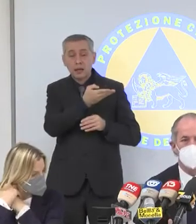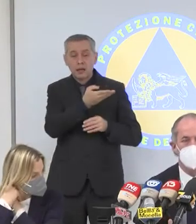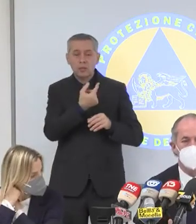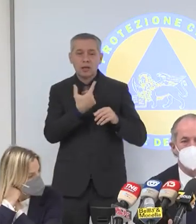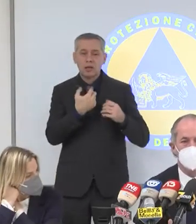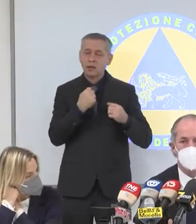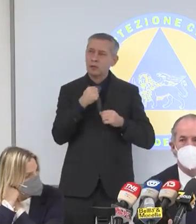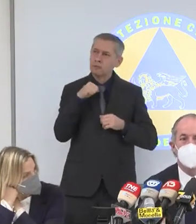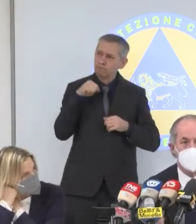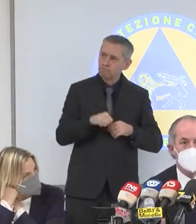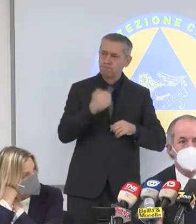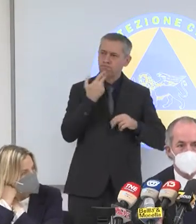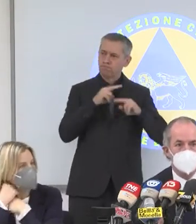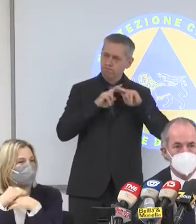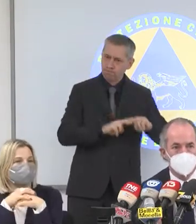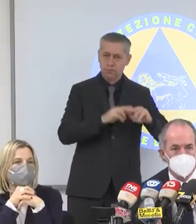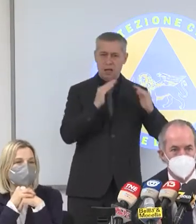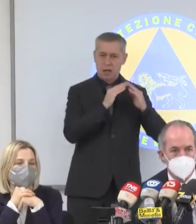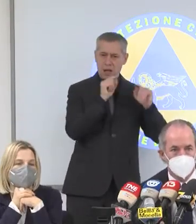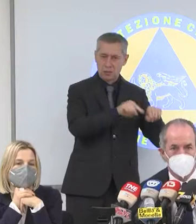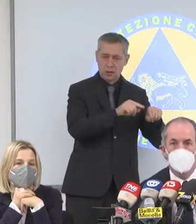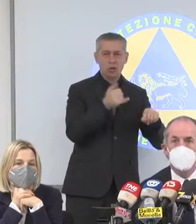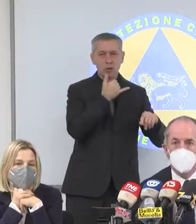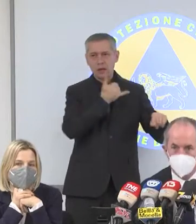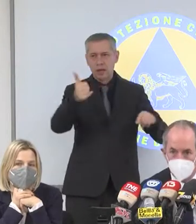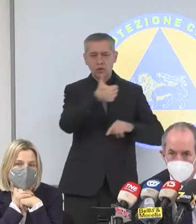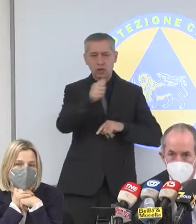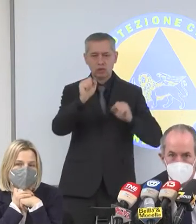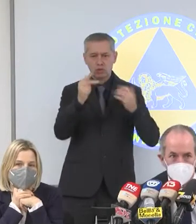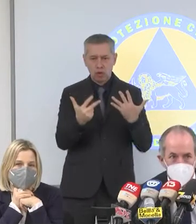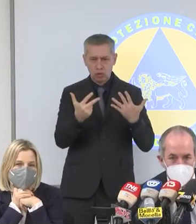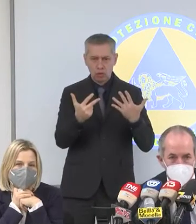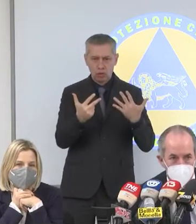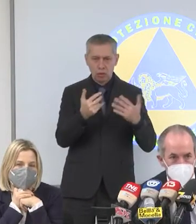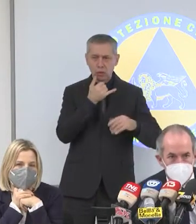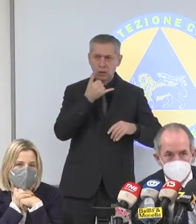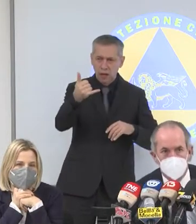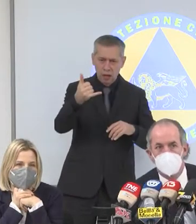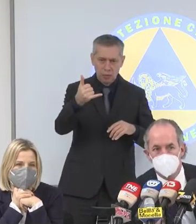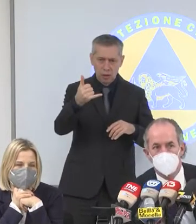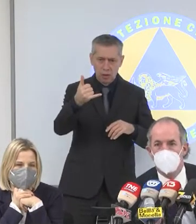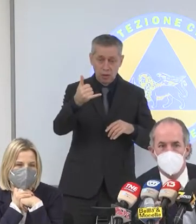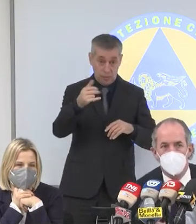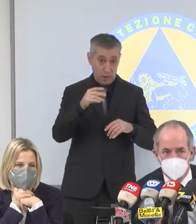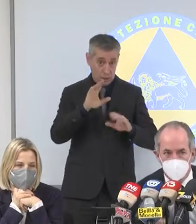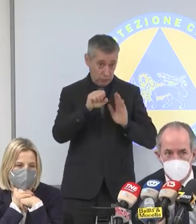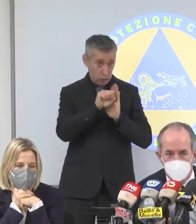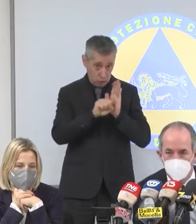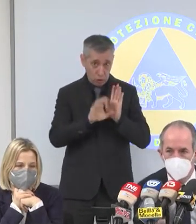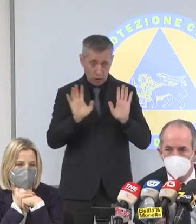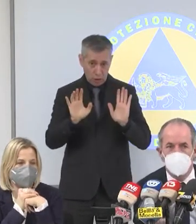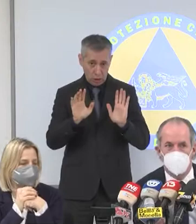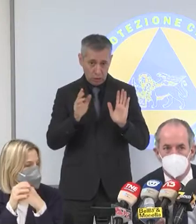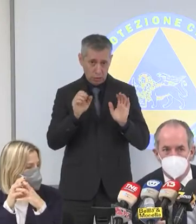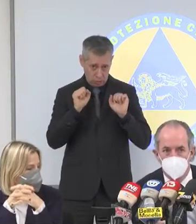casa, che chiamano addirittura a 118 e poi rimandano il... Guardate questa è storia che ve la posso far